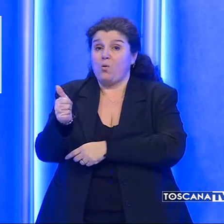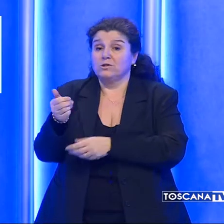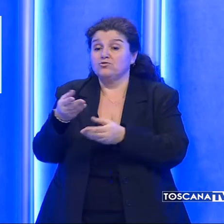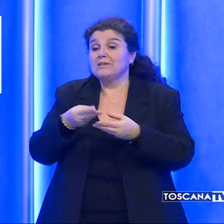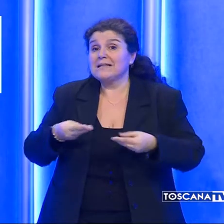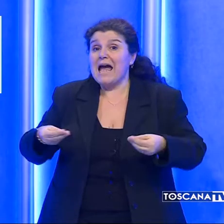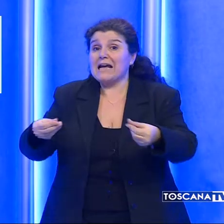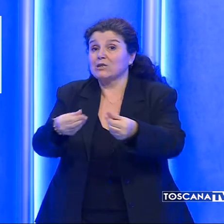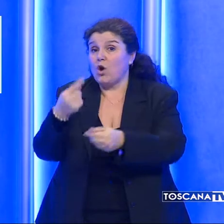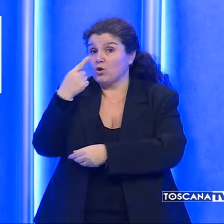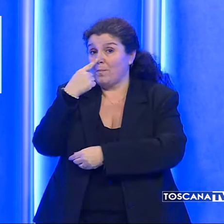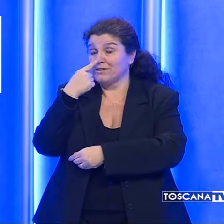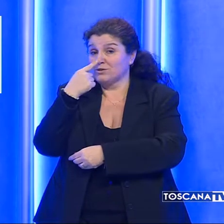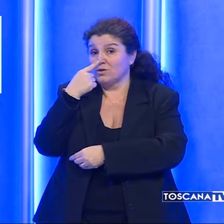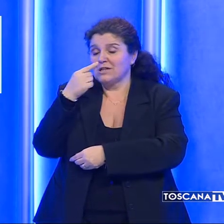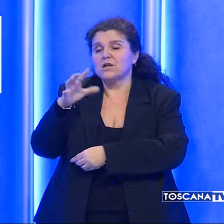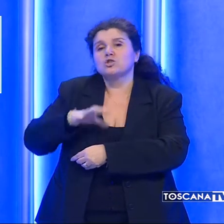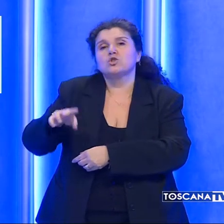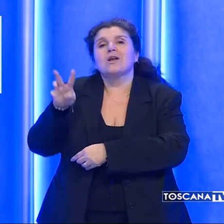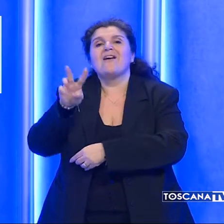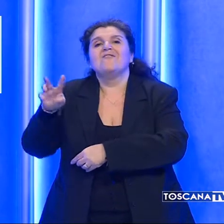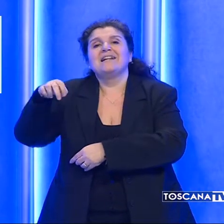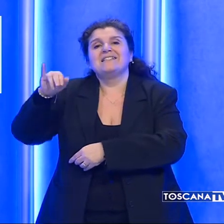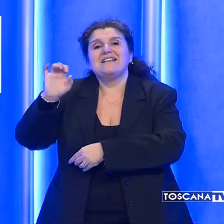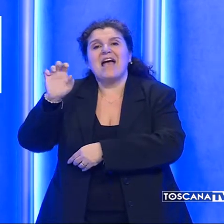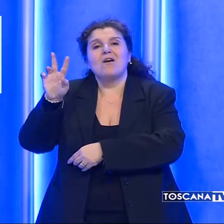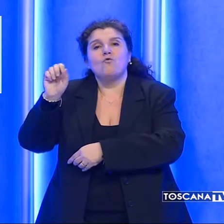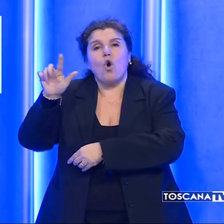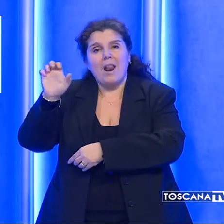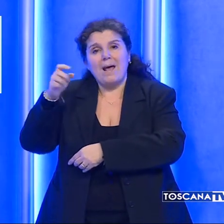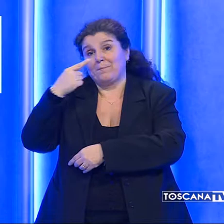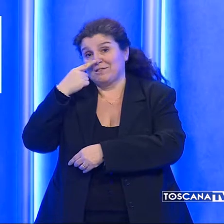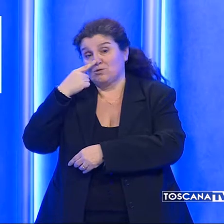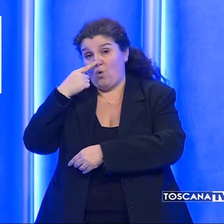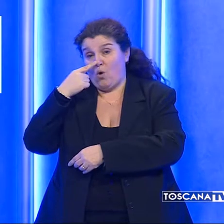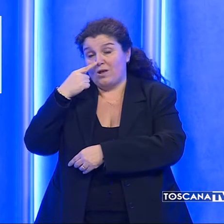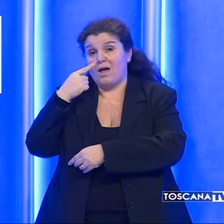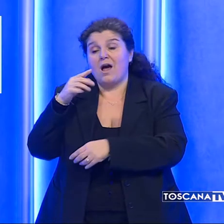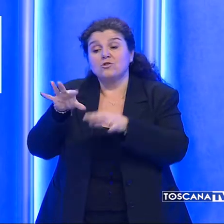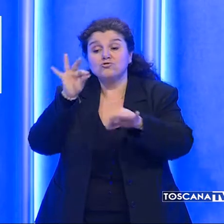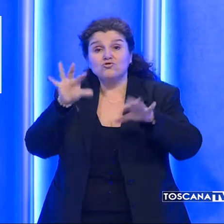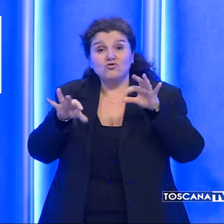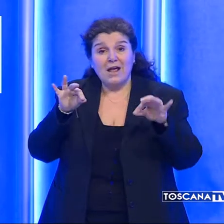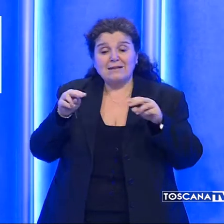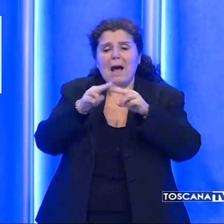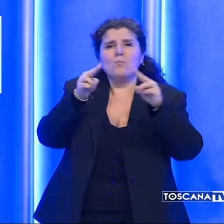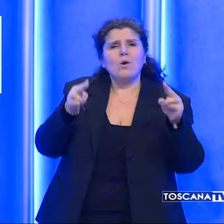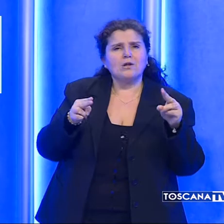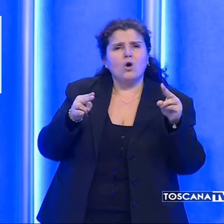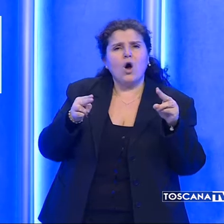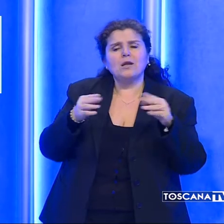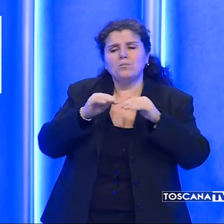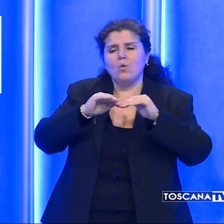territorio pistoiese, zona Valdinievole e Pistoia. Sono stati scelti gli ambulatori più